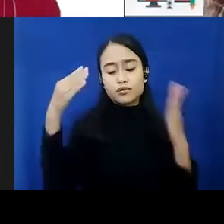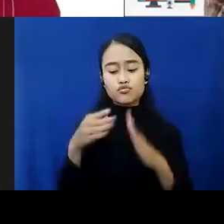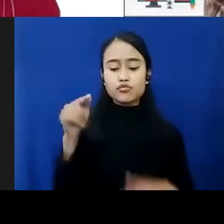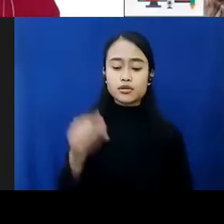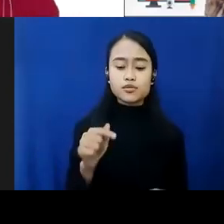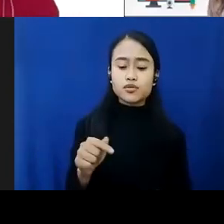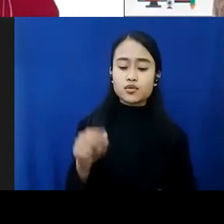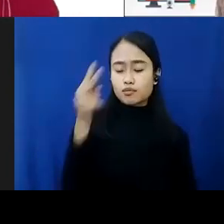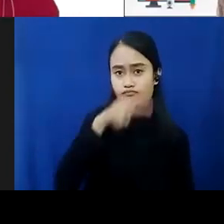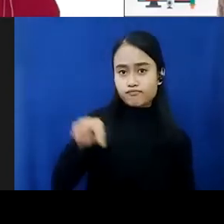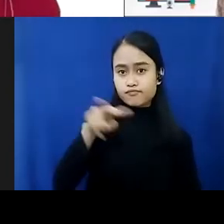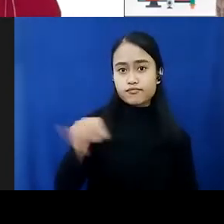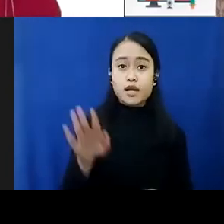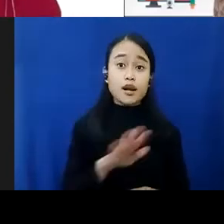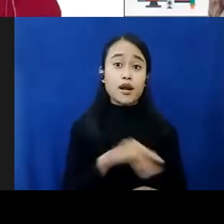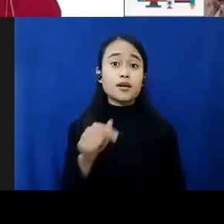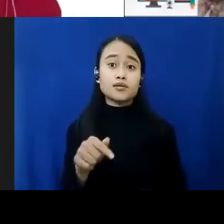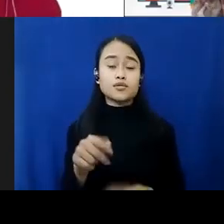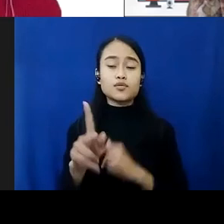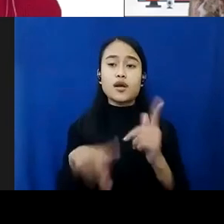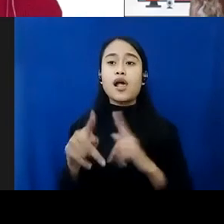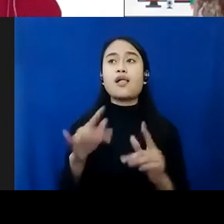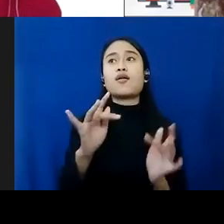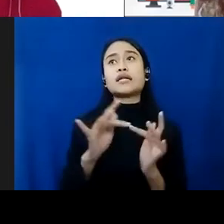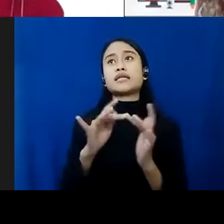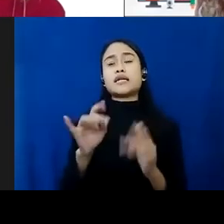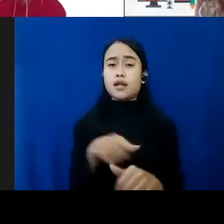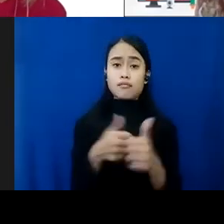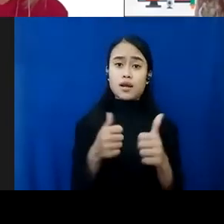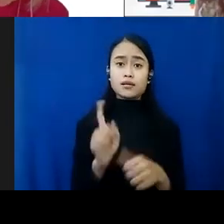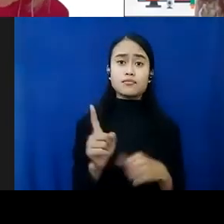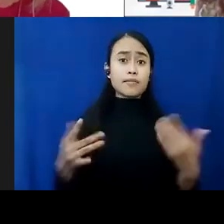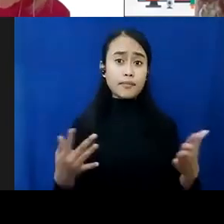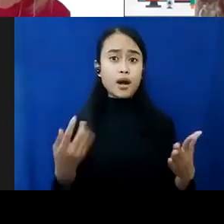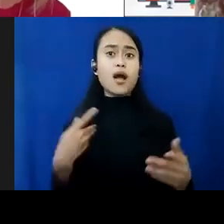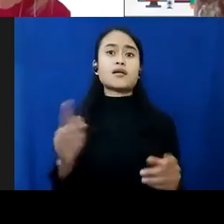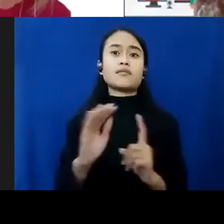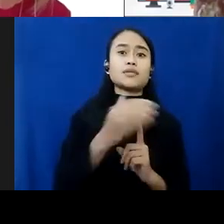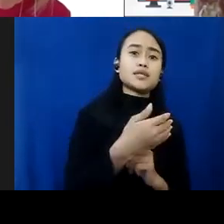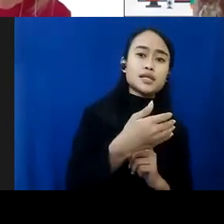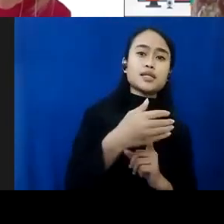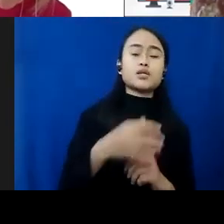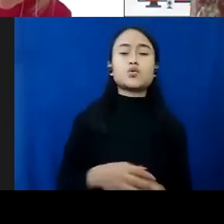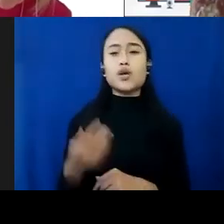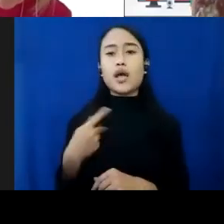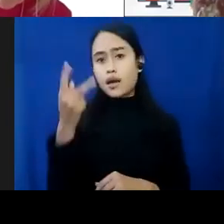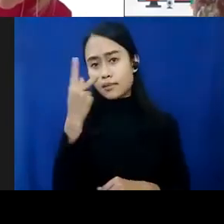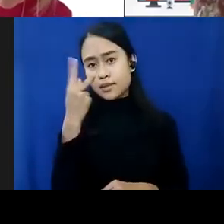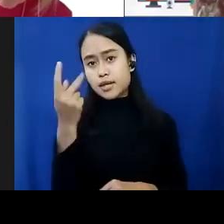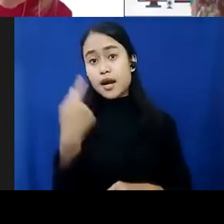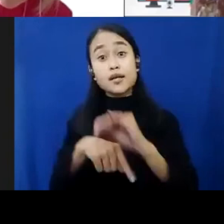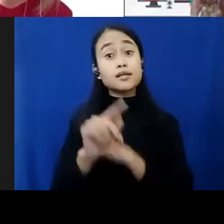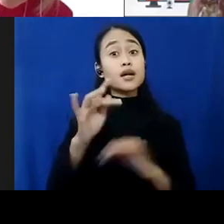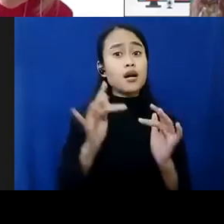berselancar di dunia internet, bahwa mereka aman. Kenapa? Ada yang menjaga dan melindungi, secara online juga. Jadi ada yang